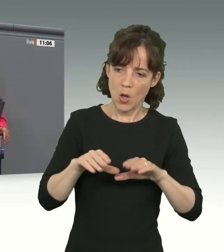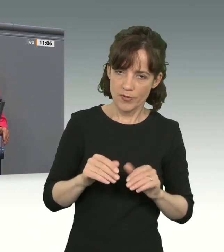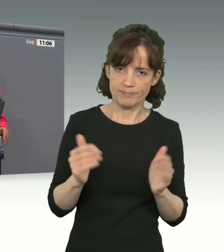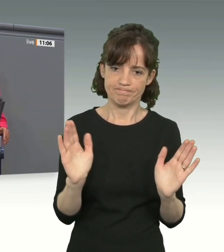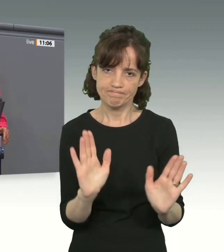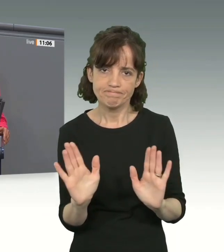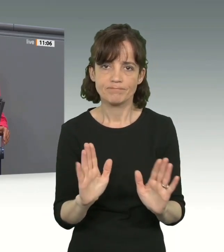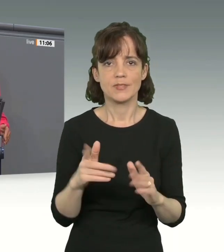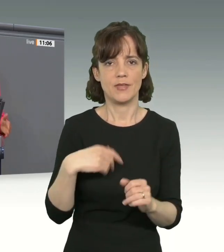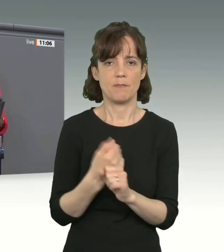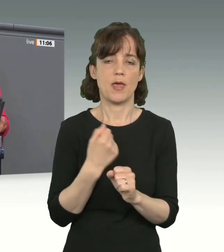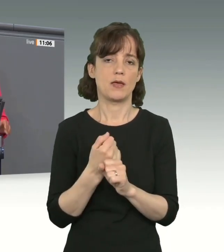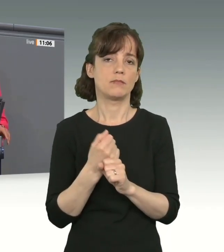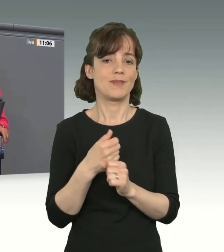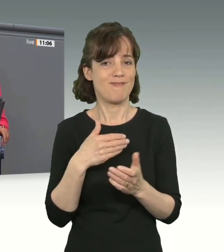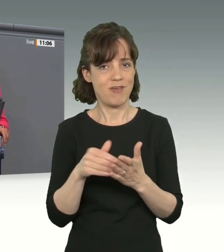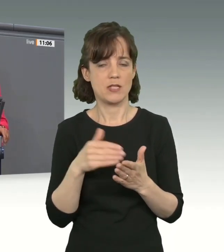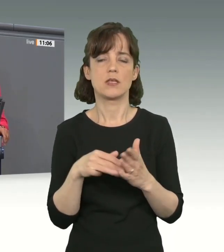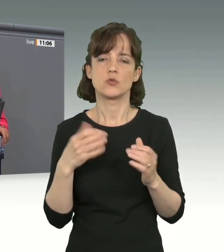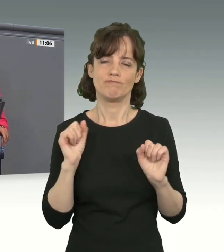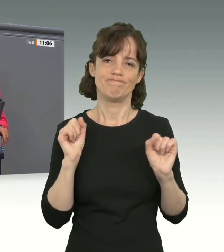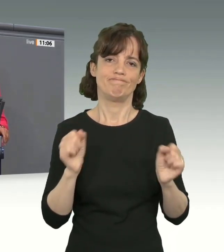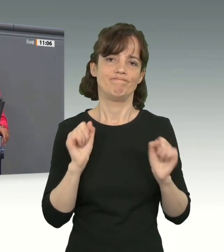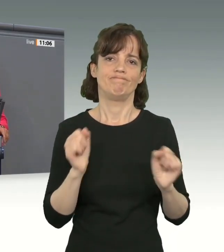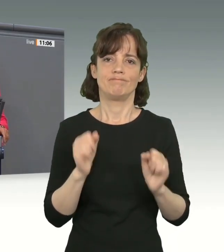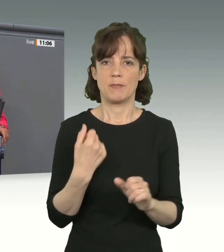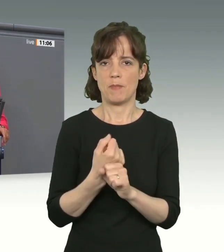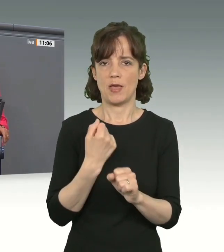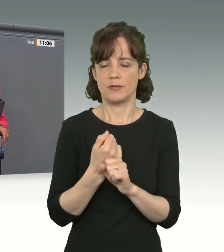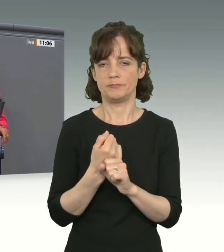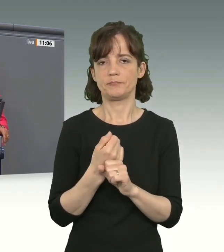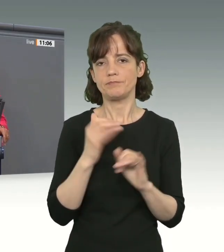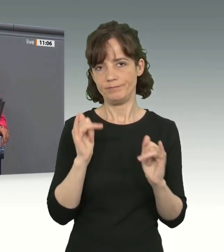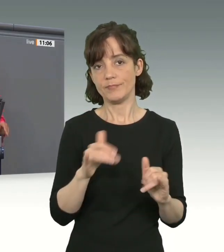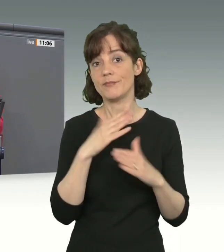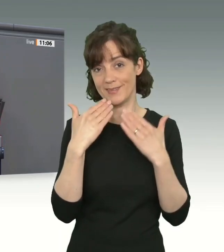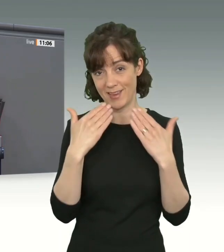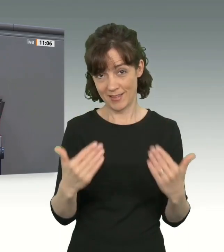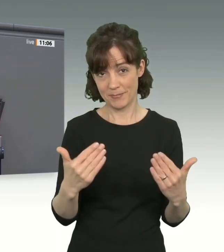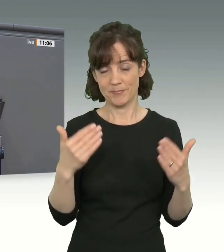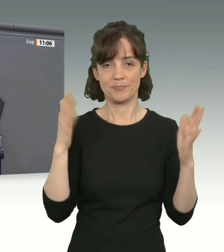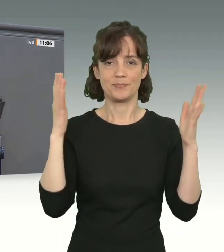Darauf werden wir auch weiterhin unsere Kraftanstrengungen und Ressourcen konzentrieren. Vielen Dank.